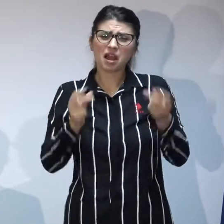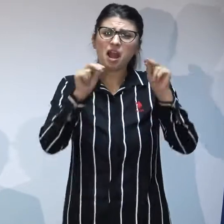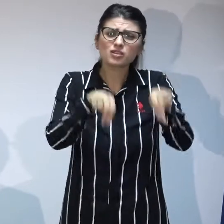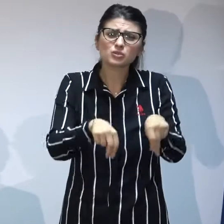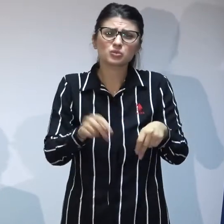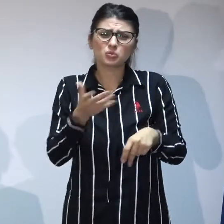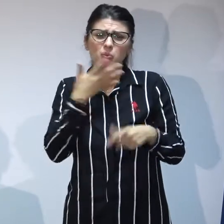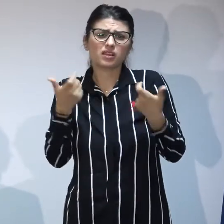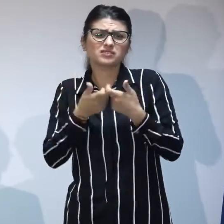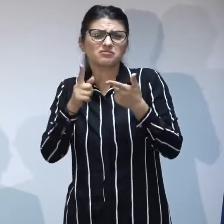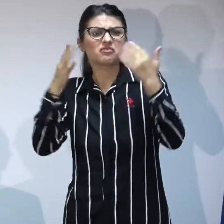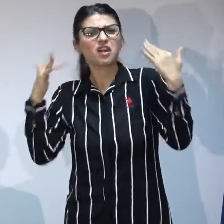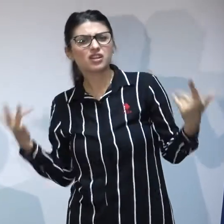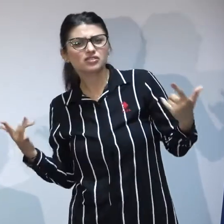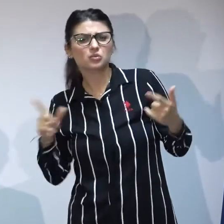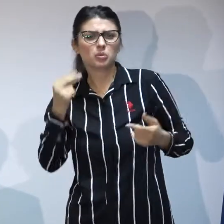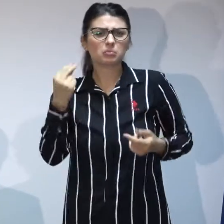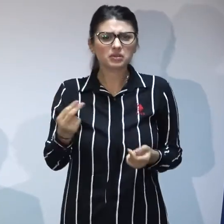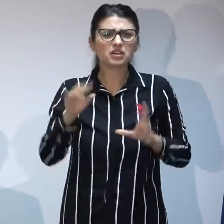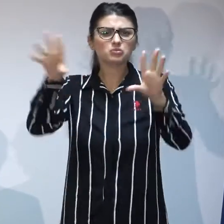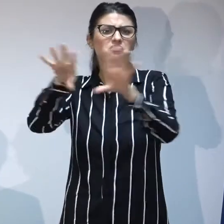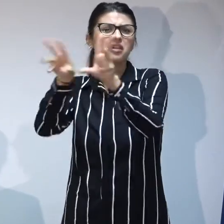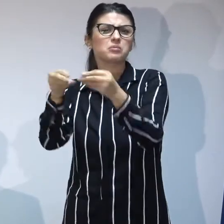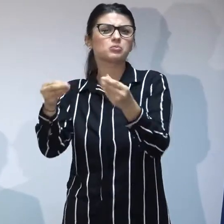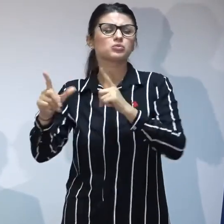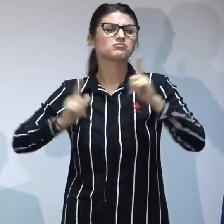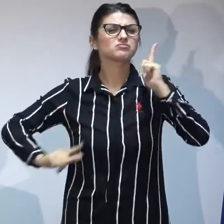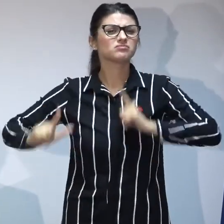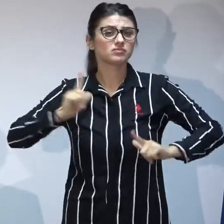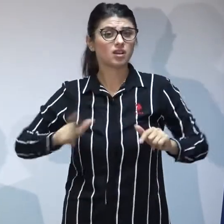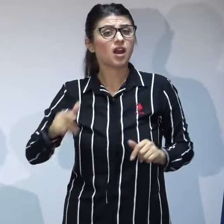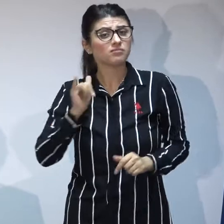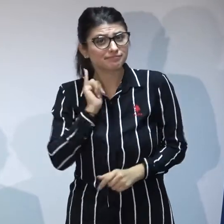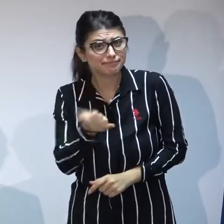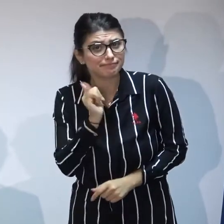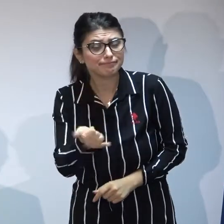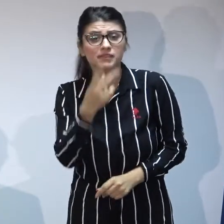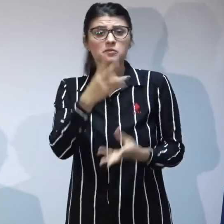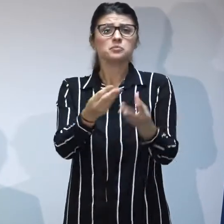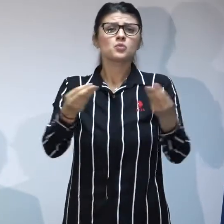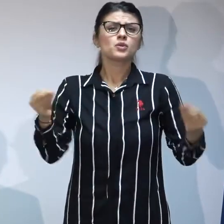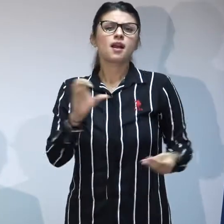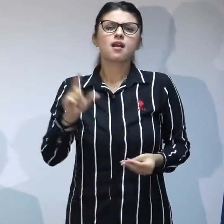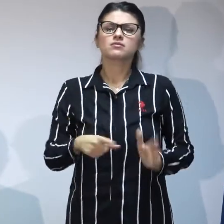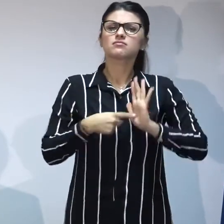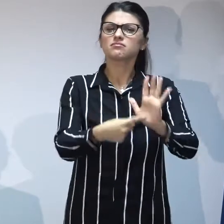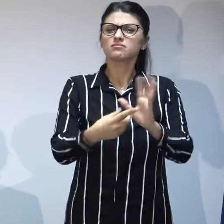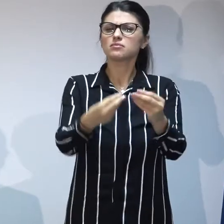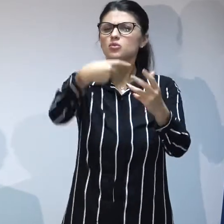fericire și iată că avem cazuri multe din păcate în care rămân blocați în sistem